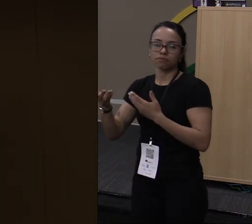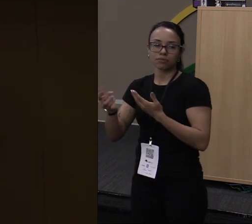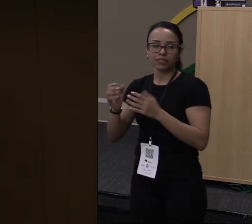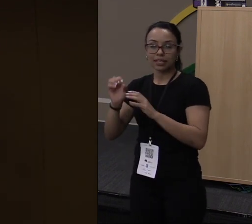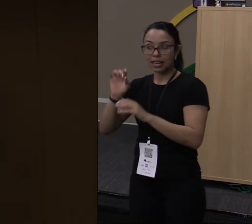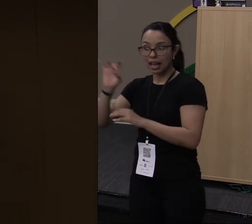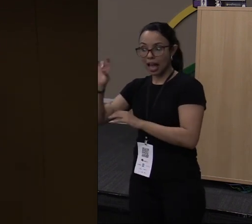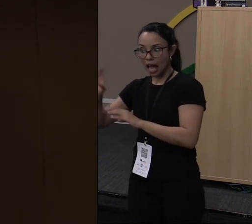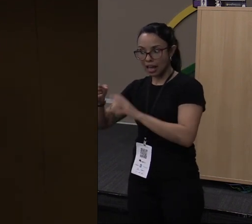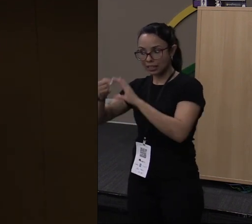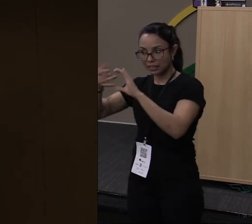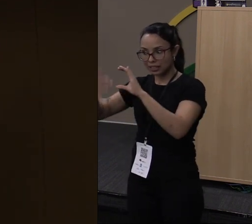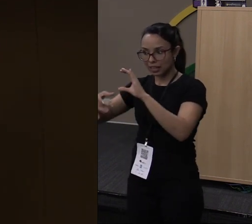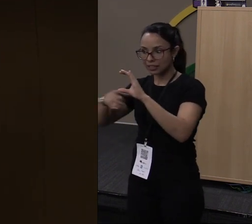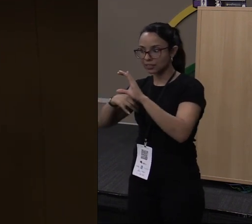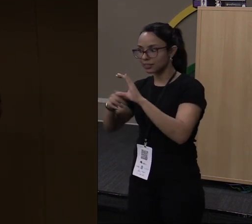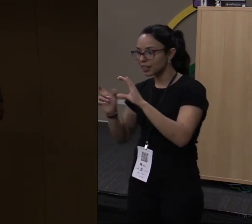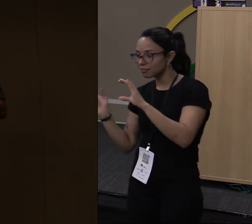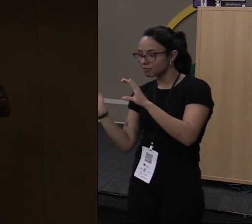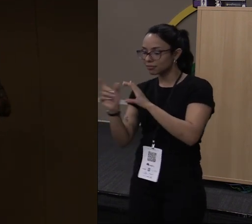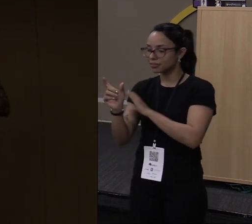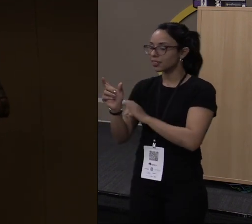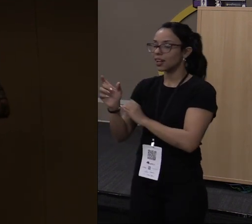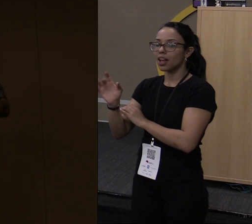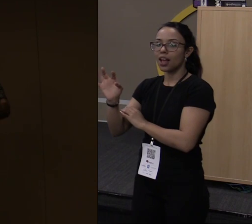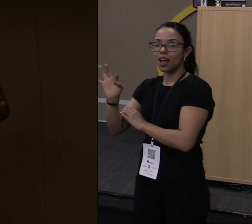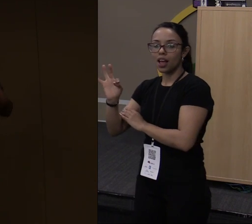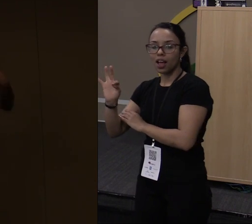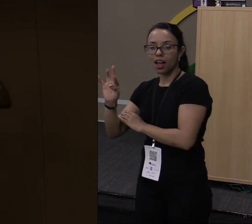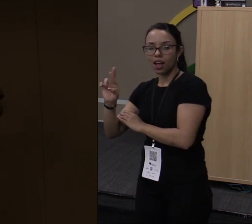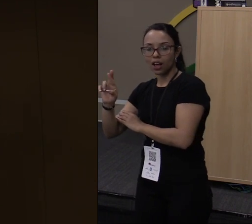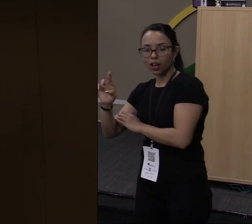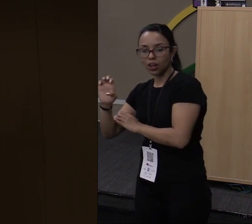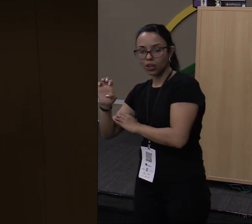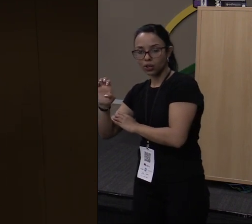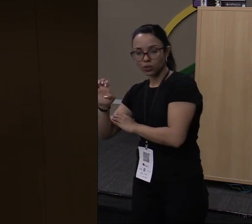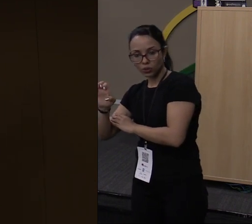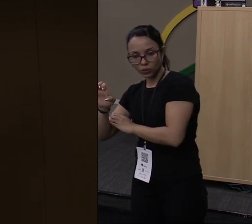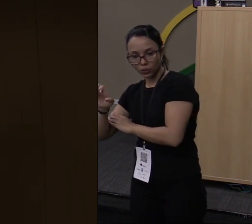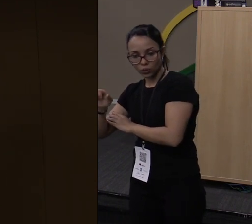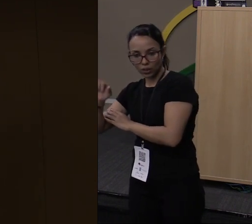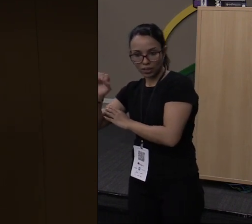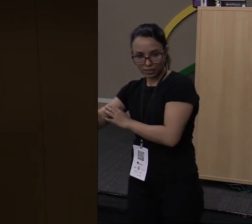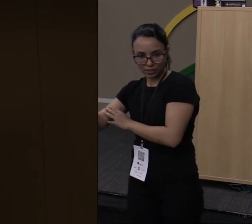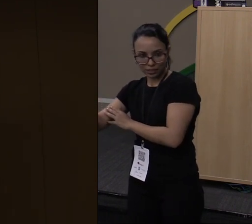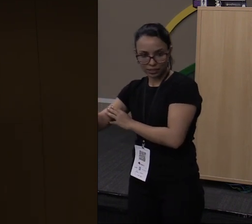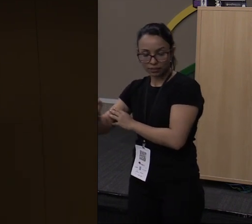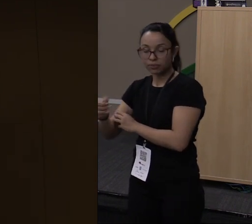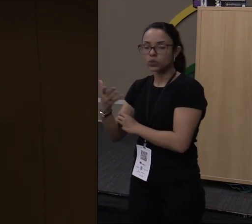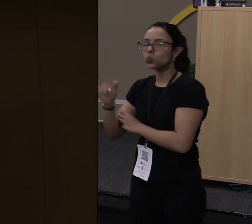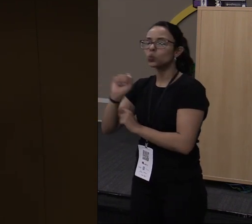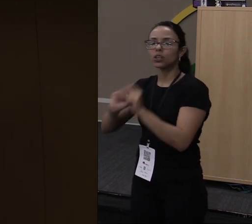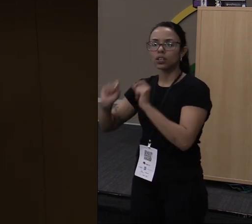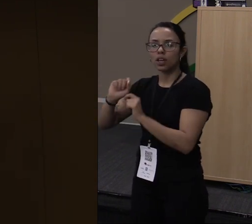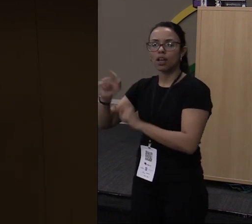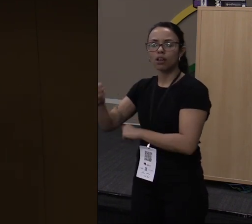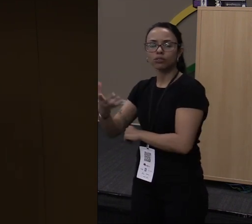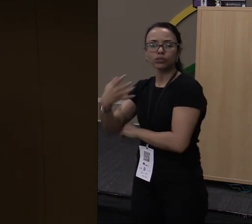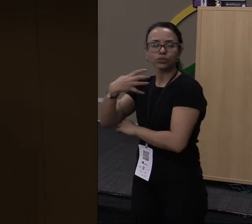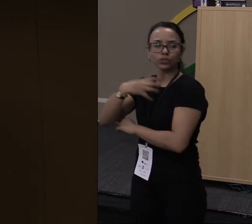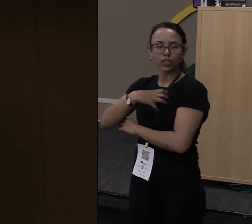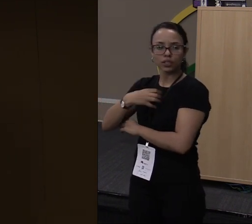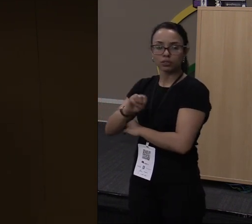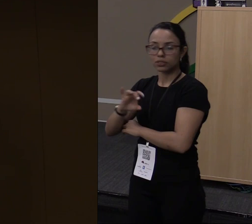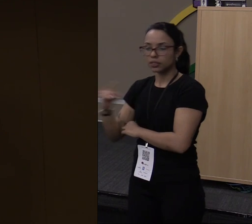tem um negocinho chamado traits. O que são traits? São características daquela classe. Então se você pegar o anão,